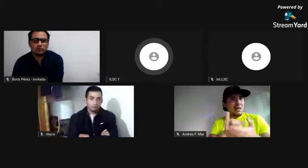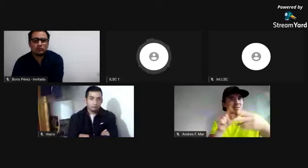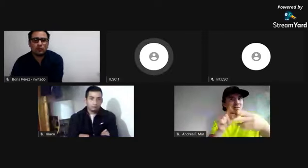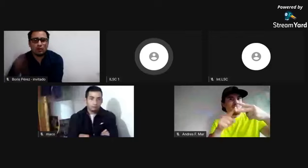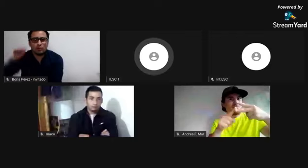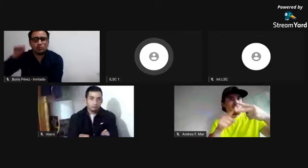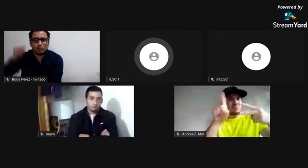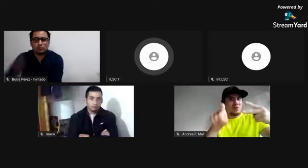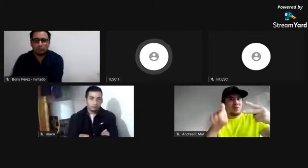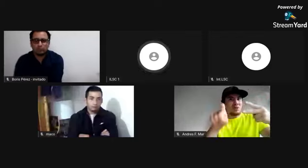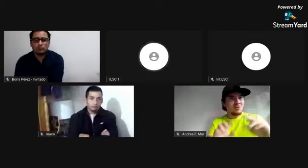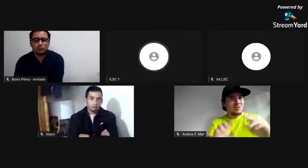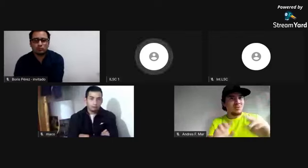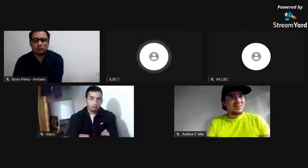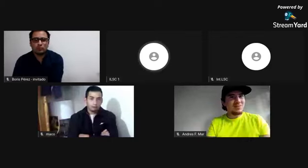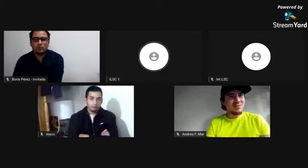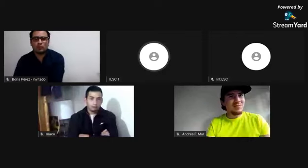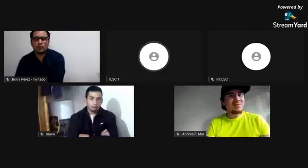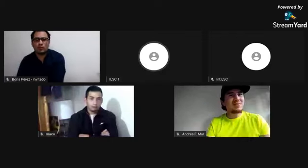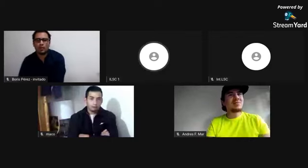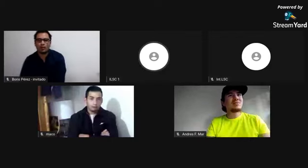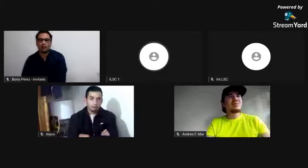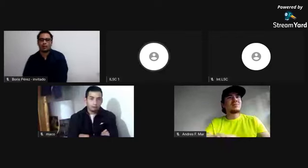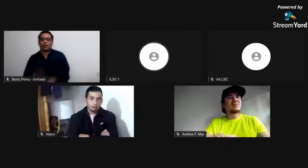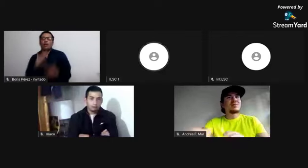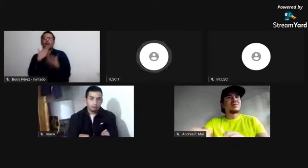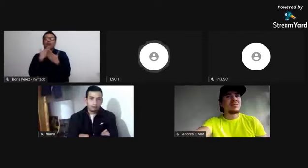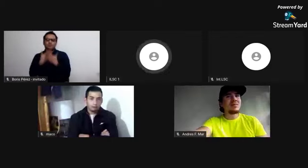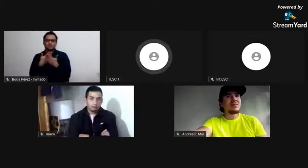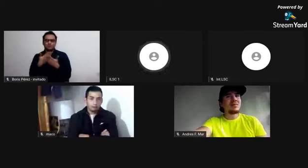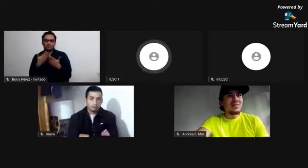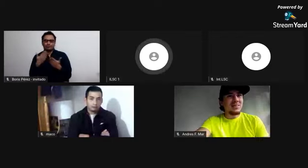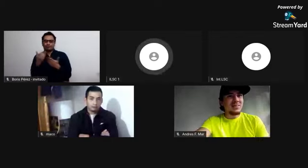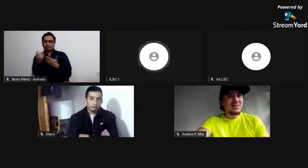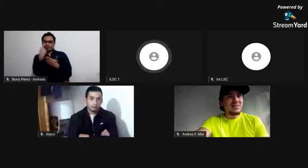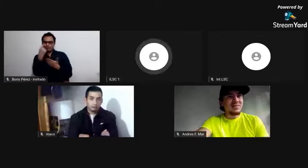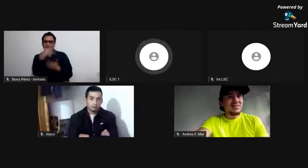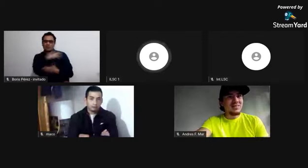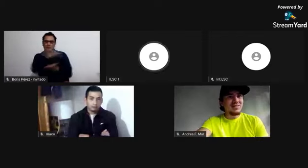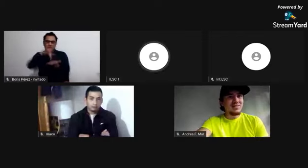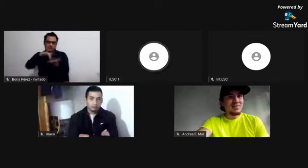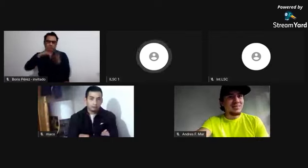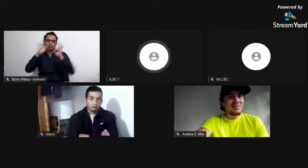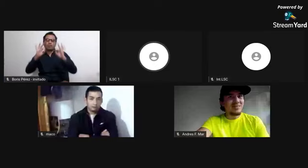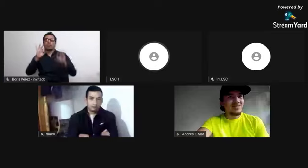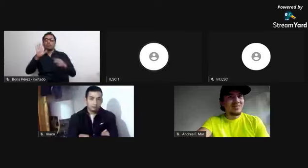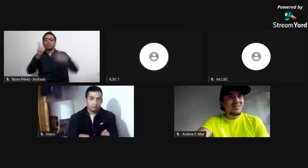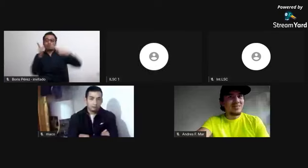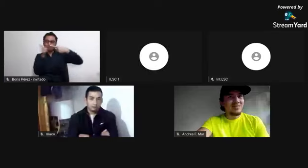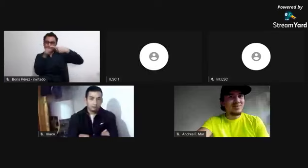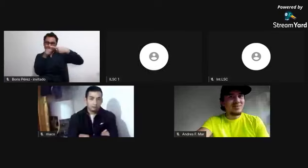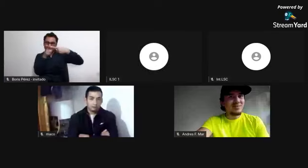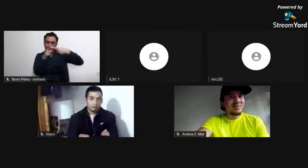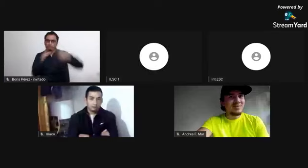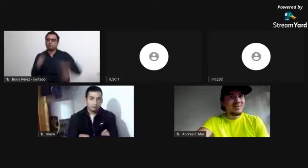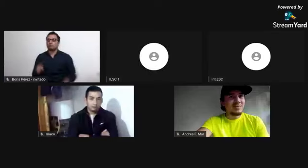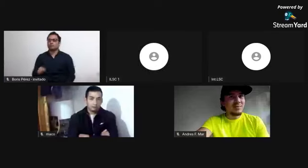de Europa e incluso a Norteamérica, ¿sabes un poco acerca de qué ha sucedido con ellos?